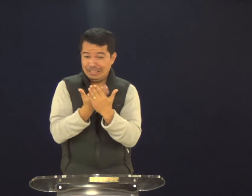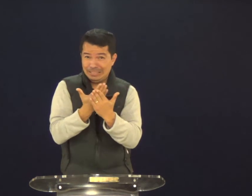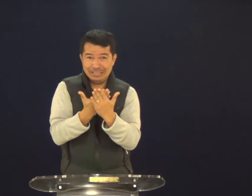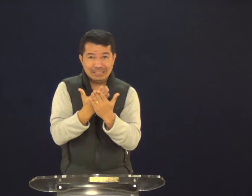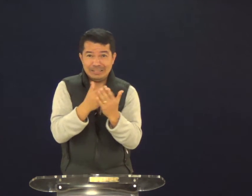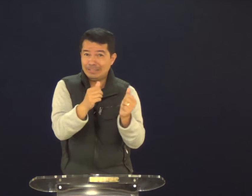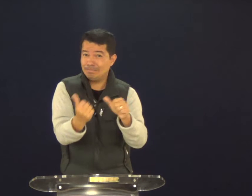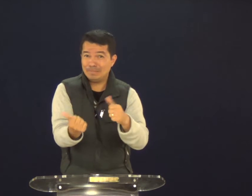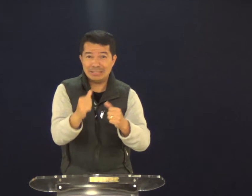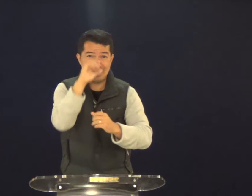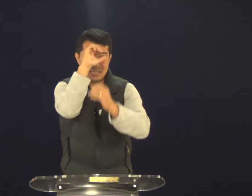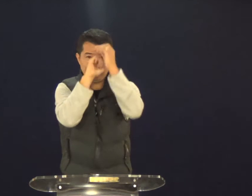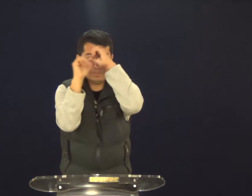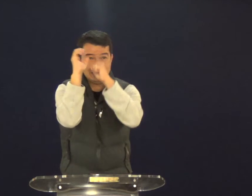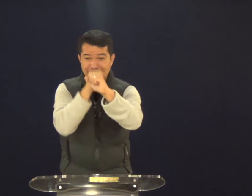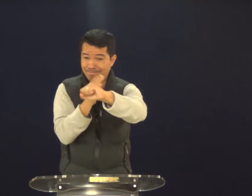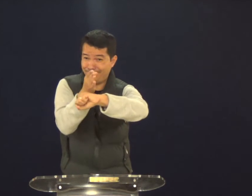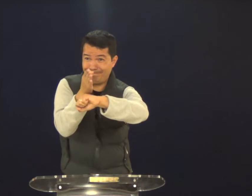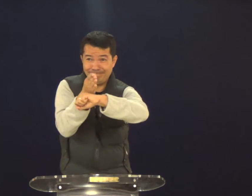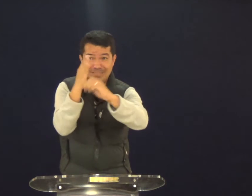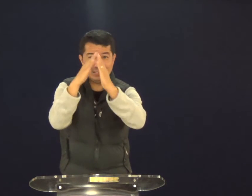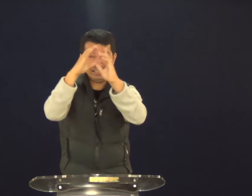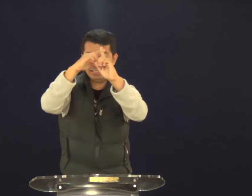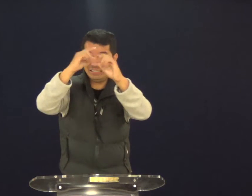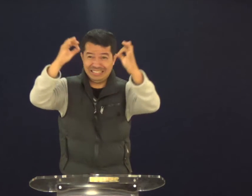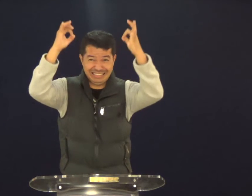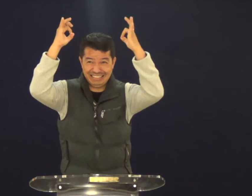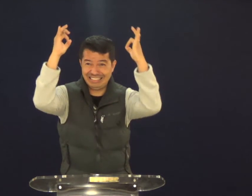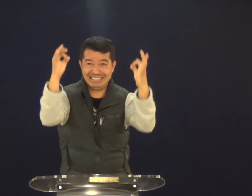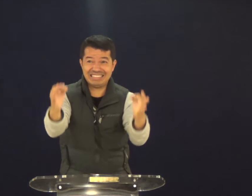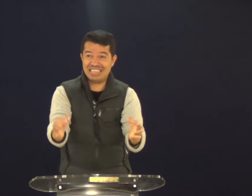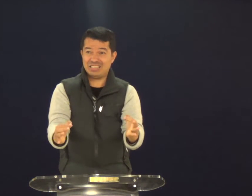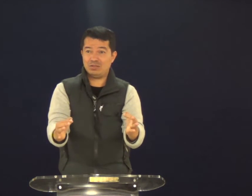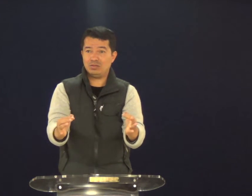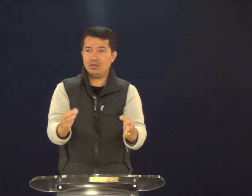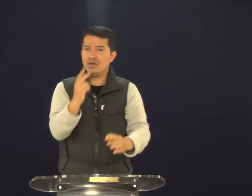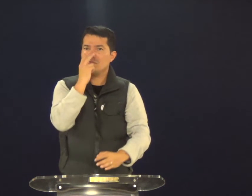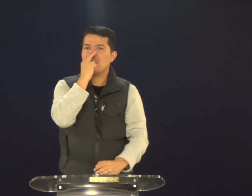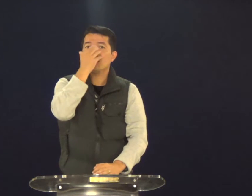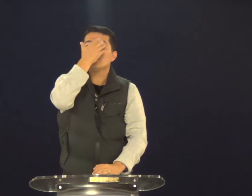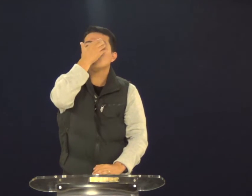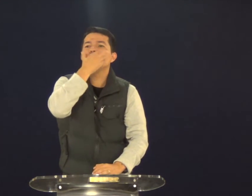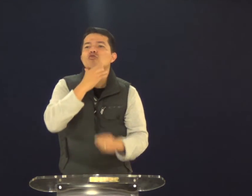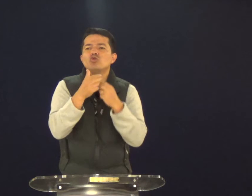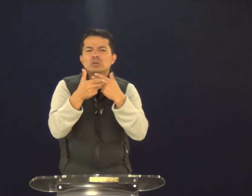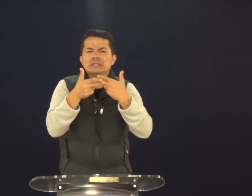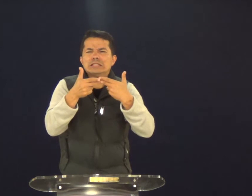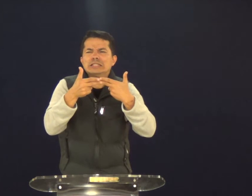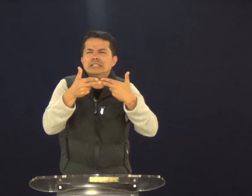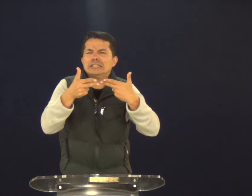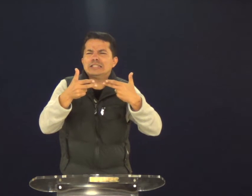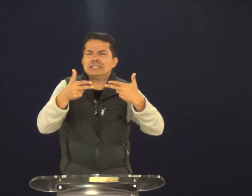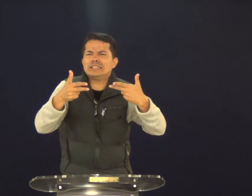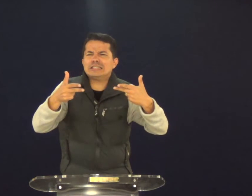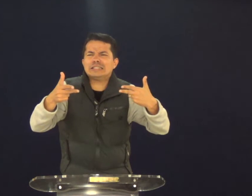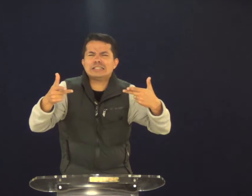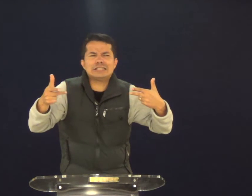leitura da palavra, em estudo, em compromisso, em frequência à igreja, todas as coisas boas.